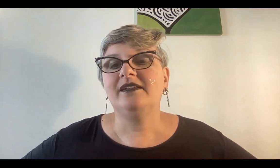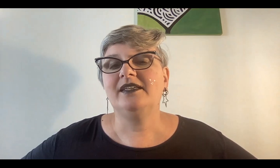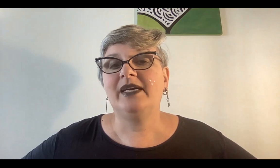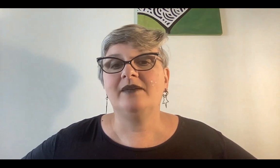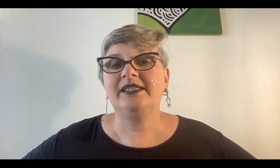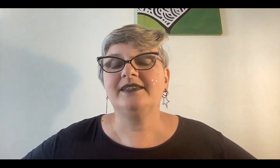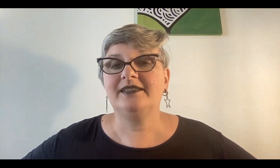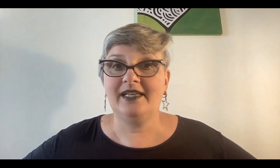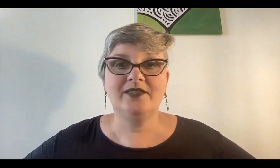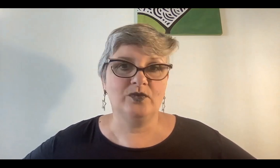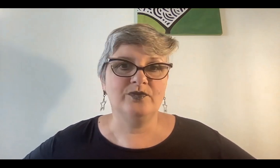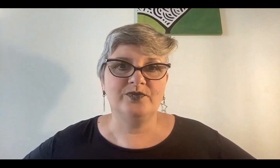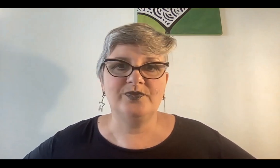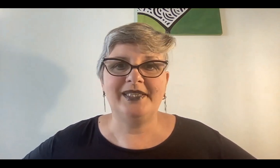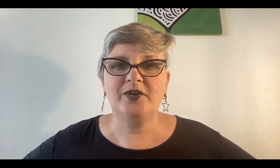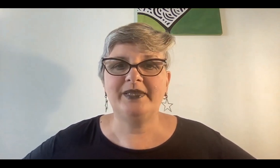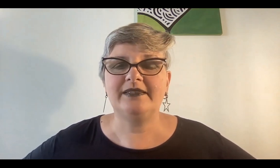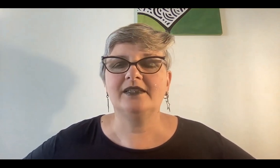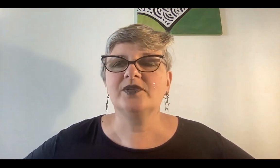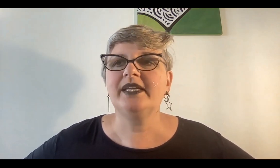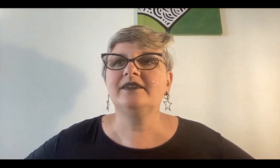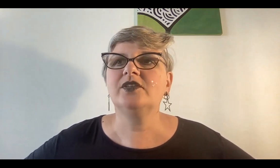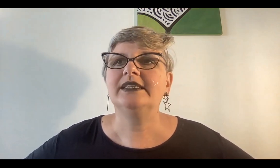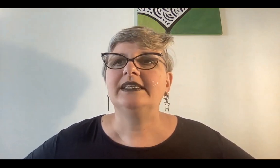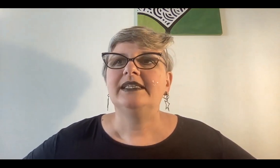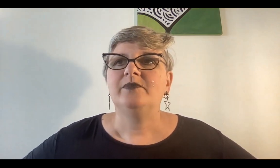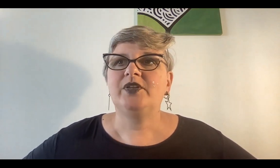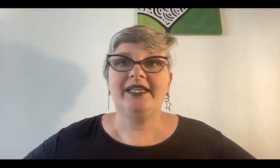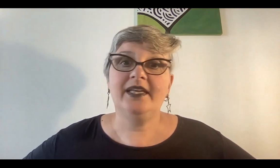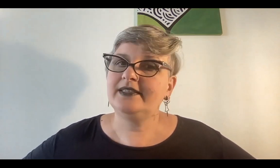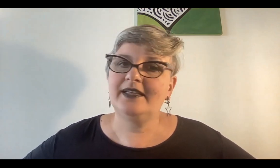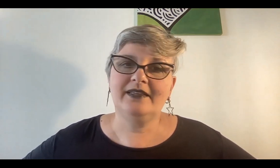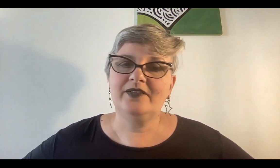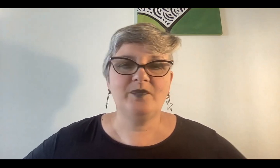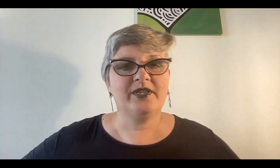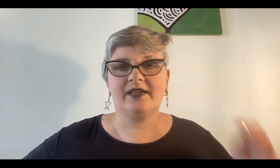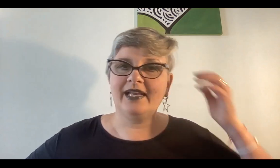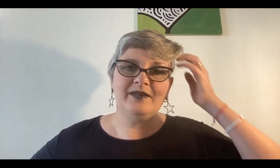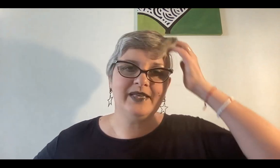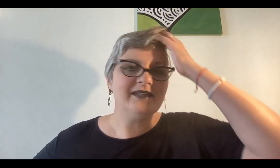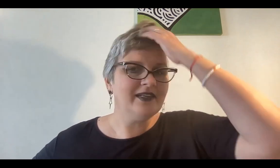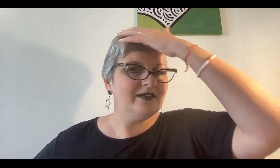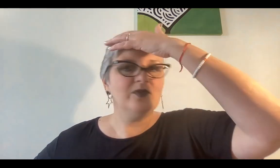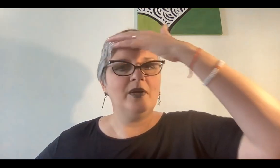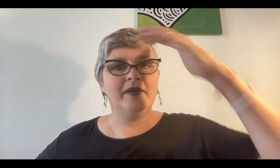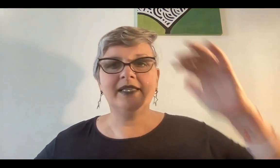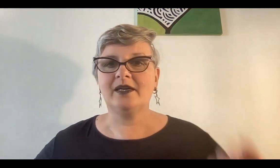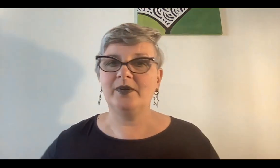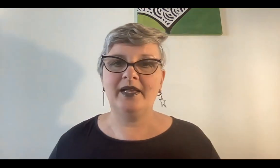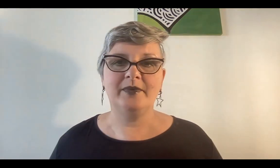y amantes estelares un video especial sobre esto pero quería decirte esto porque realmente huevada tras huevada